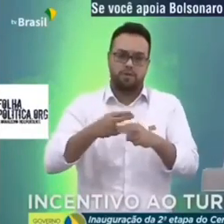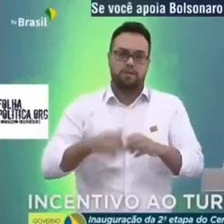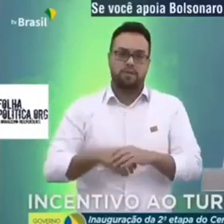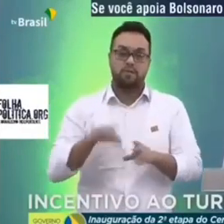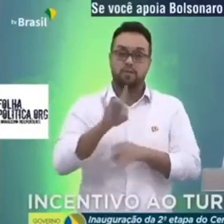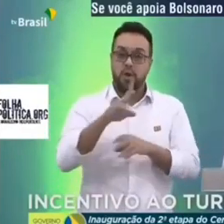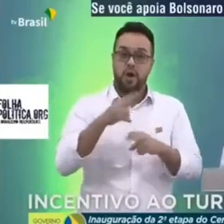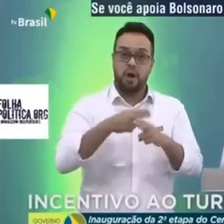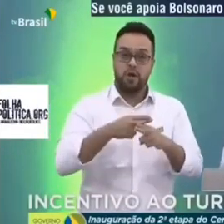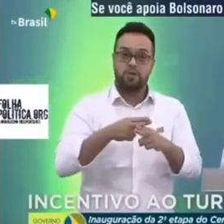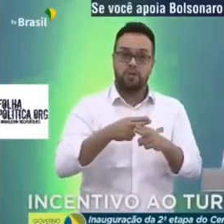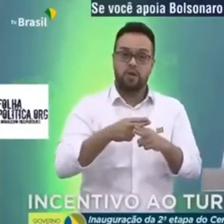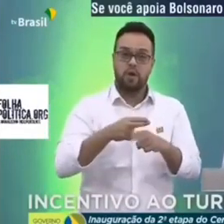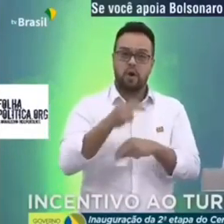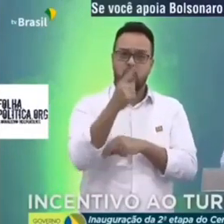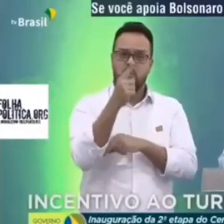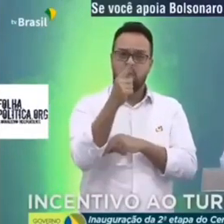um terço do que se gastava em alguns